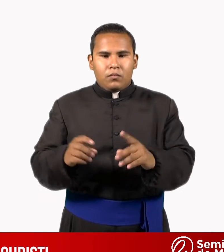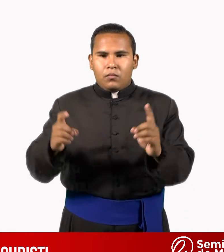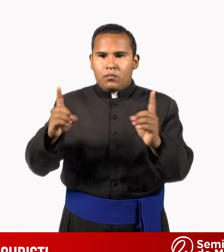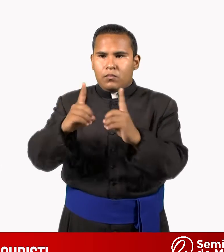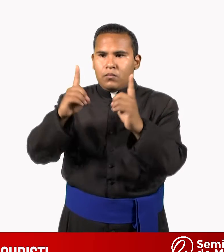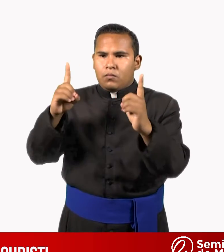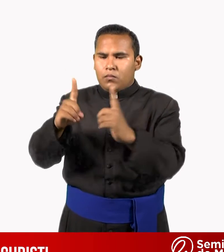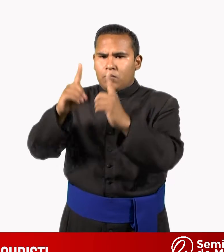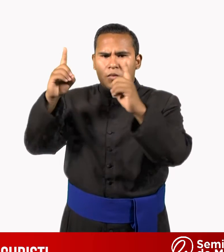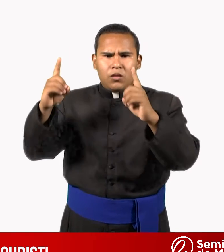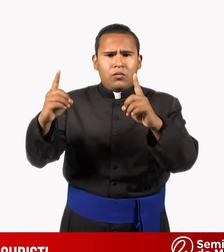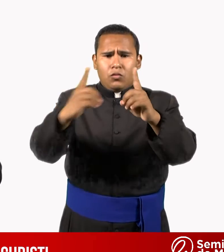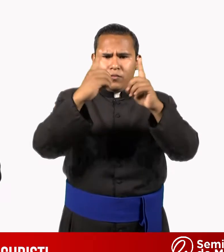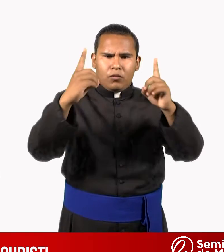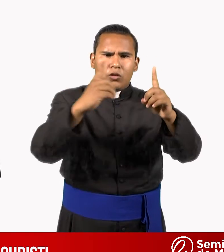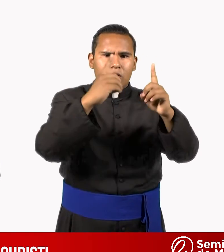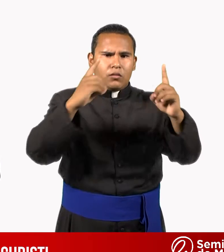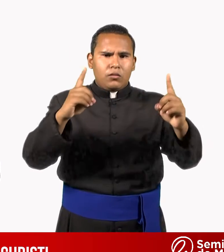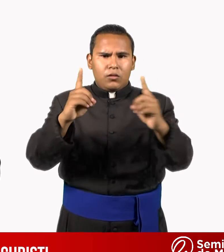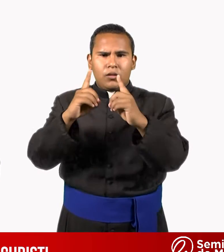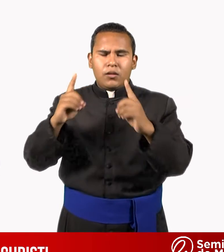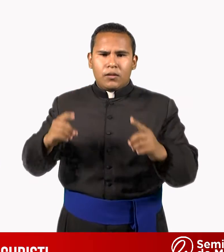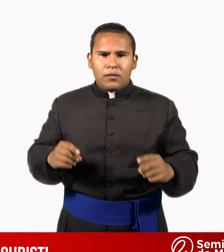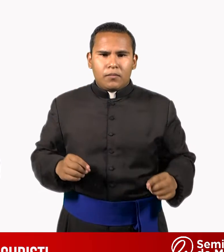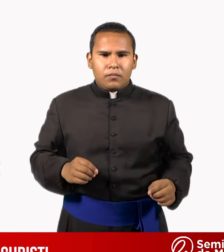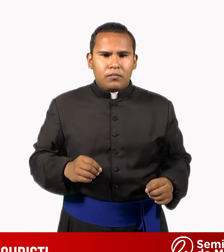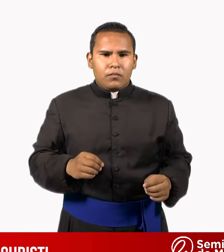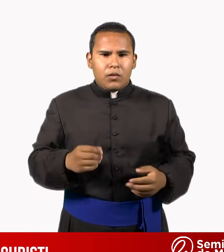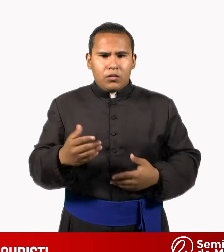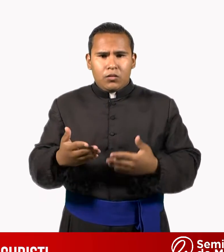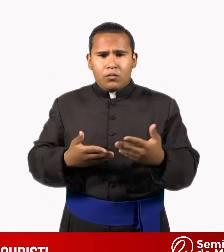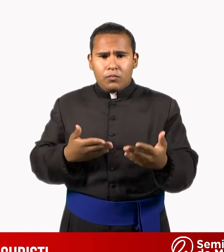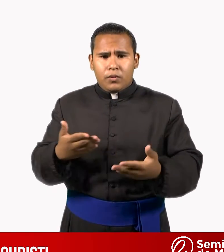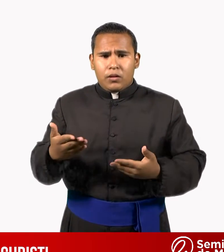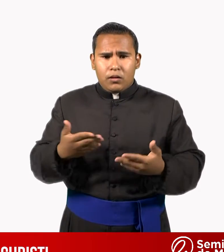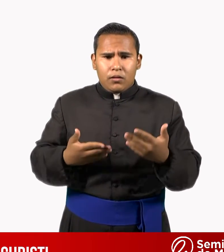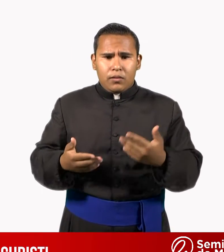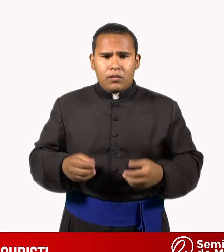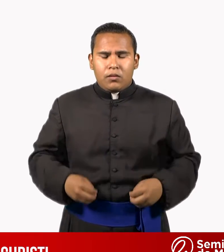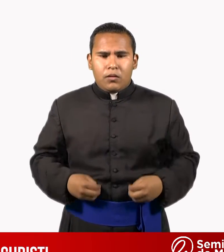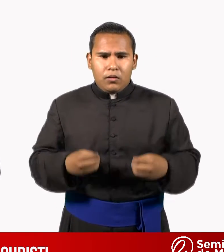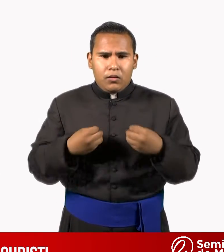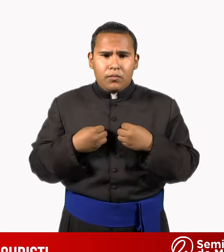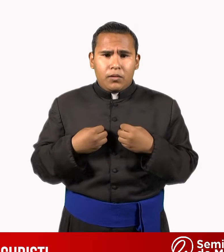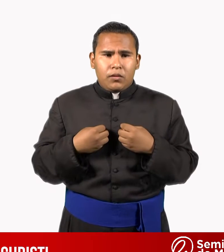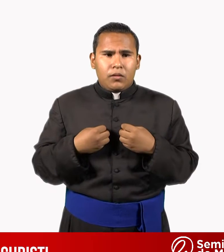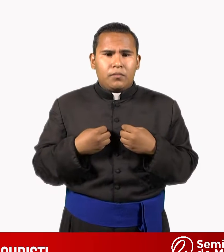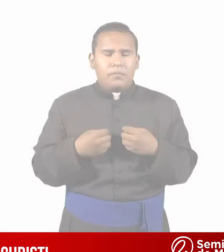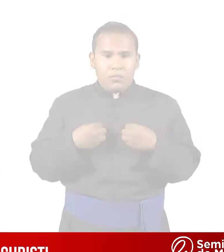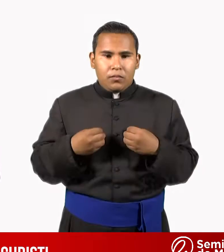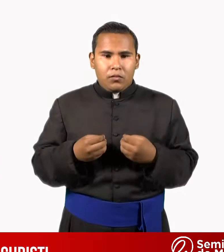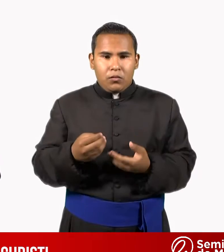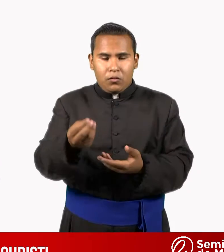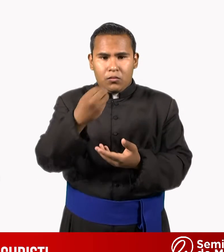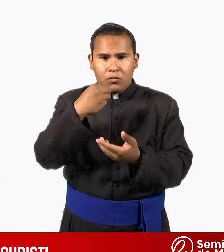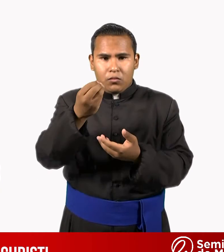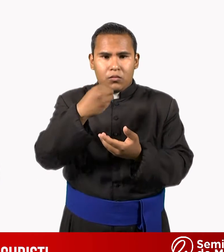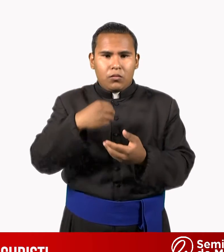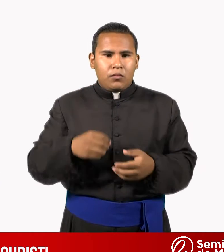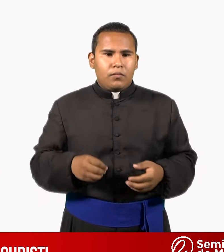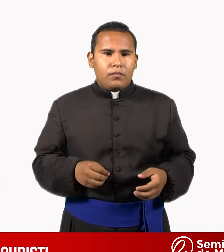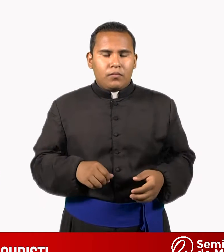confrontaciones, se comparte la vida. Ese es algo que da vida, el alimento. Otro